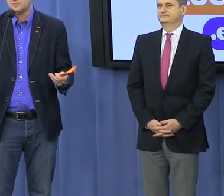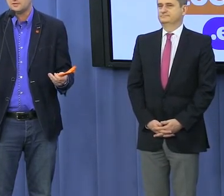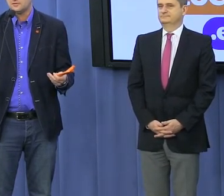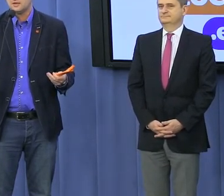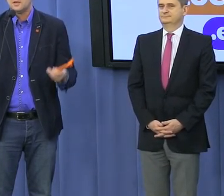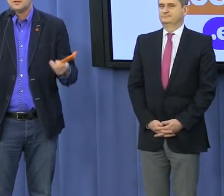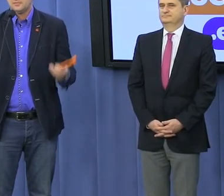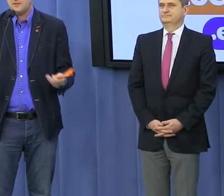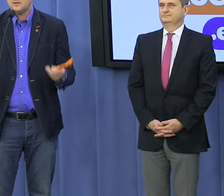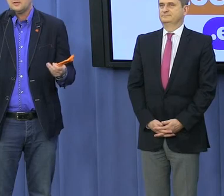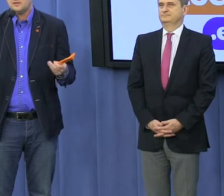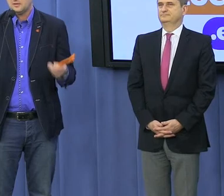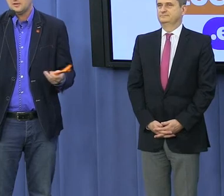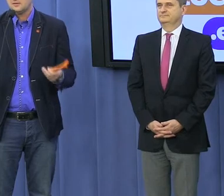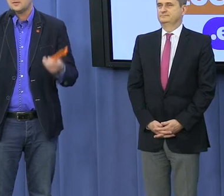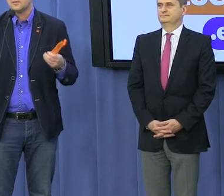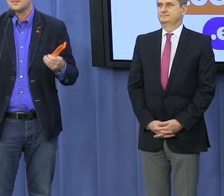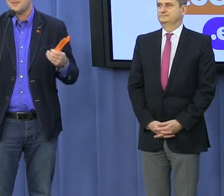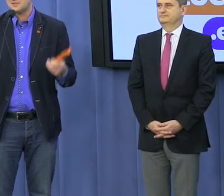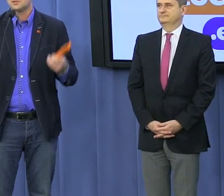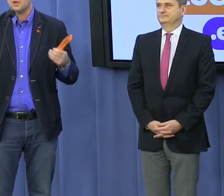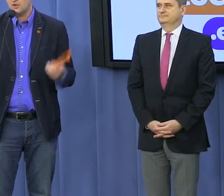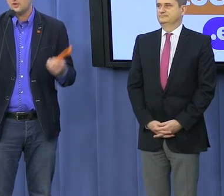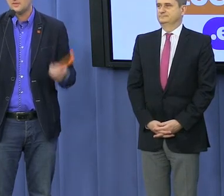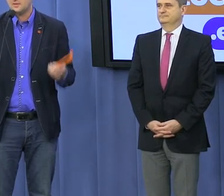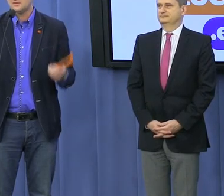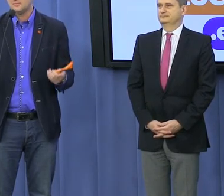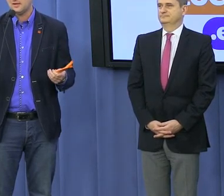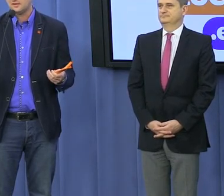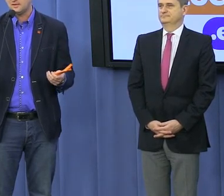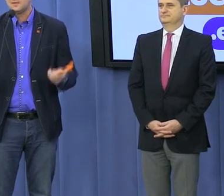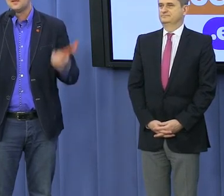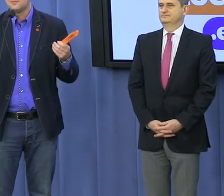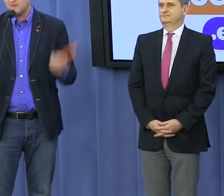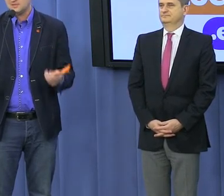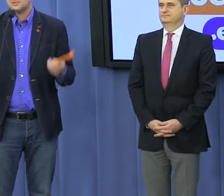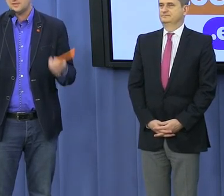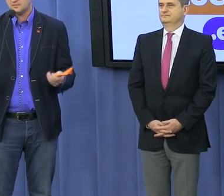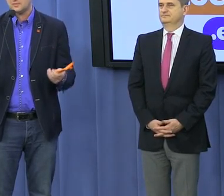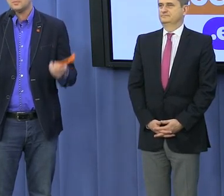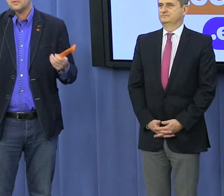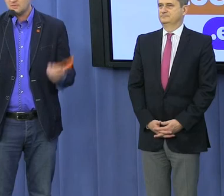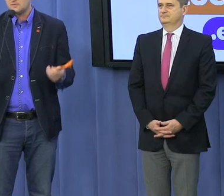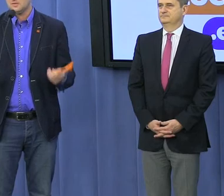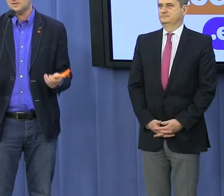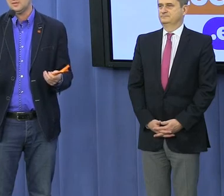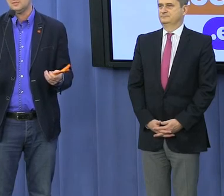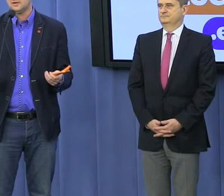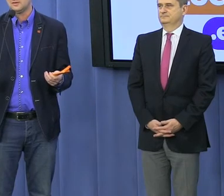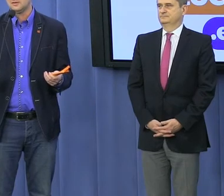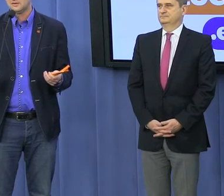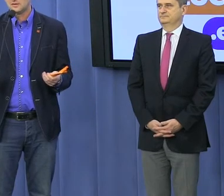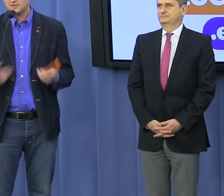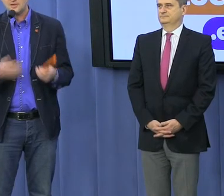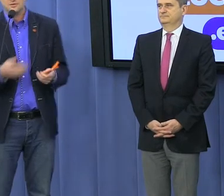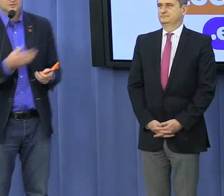przeciwwolnościowe? No Prawo i Sprawiedliwość zamiast walczyć o nowe miejsca pracy, walczy w ten sposób z miejscami